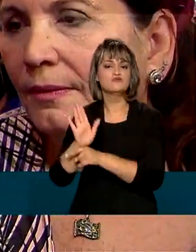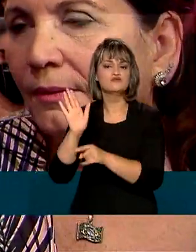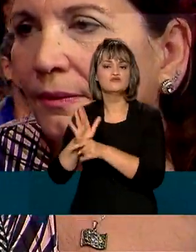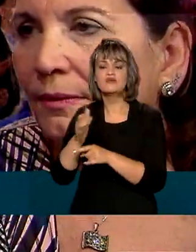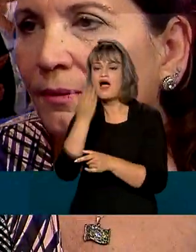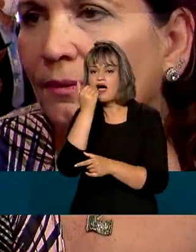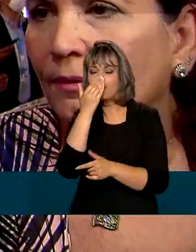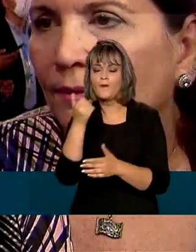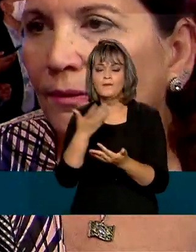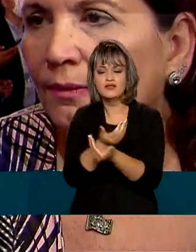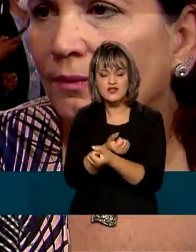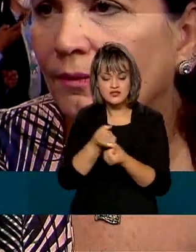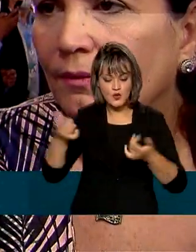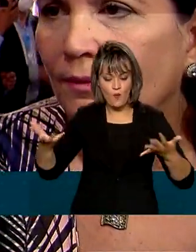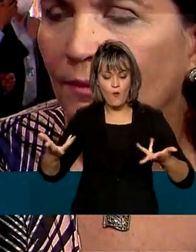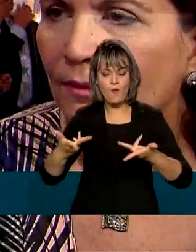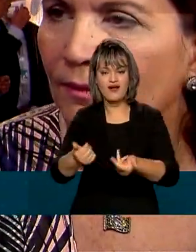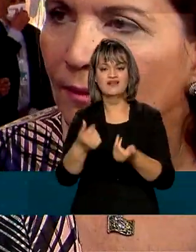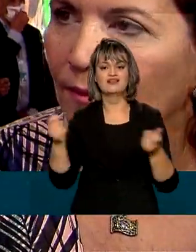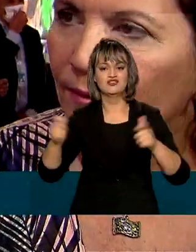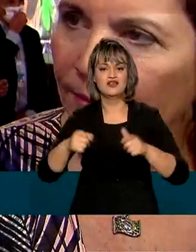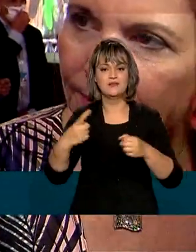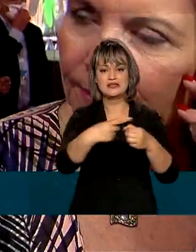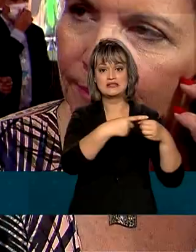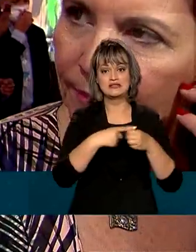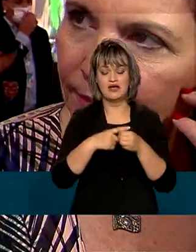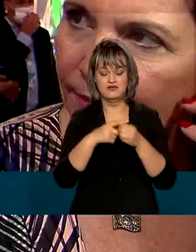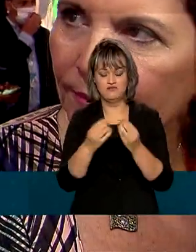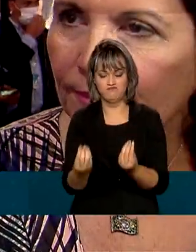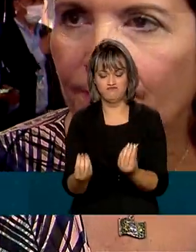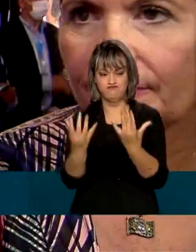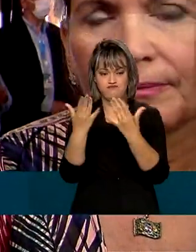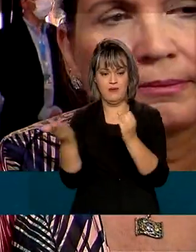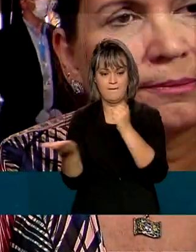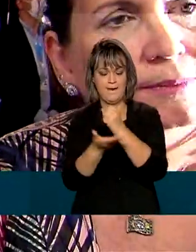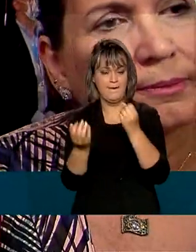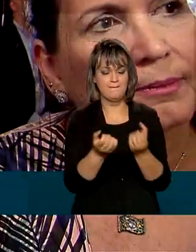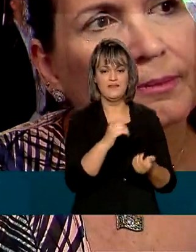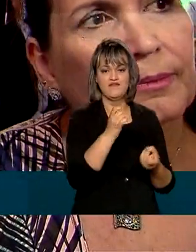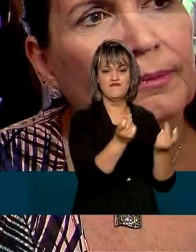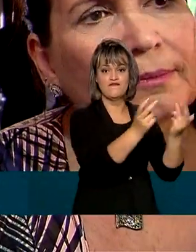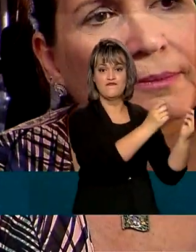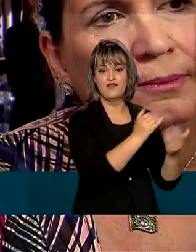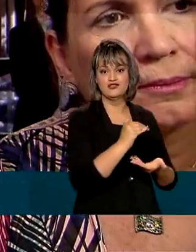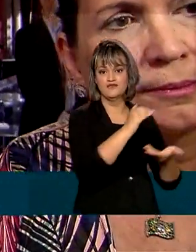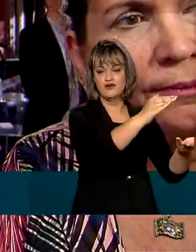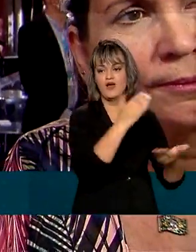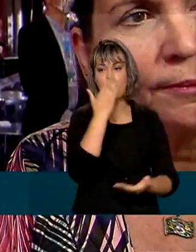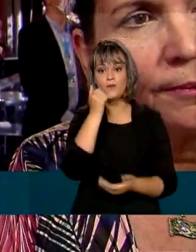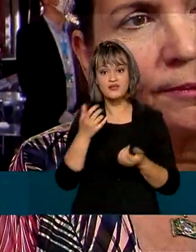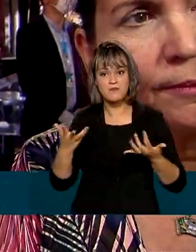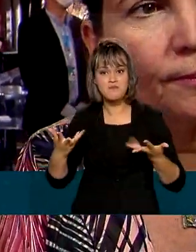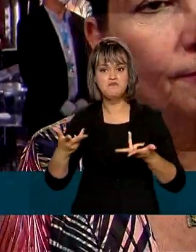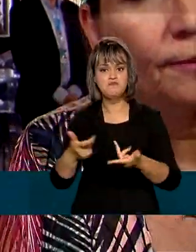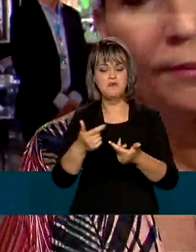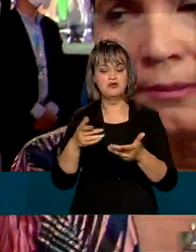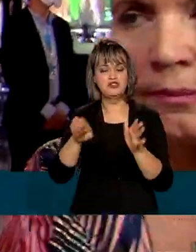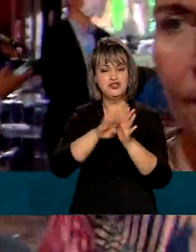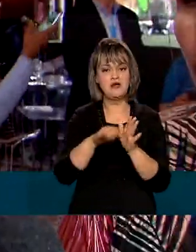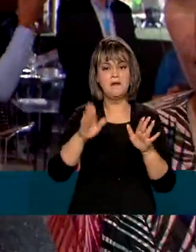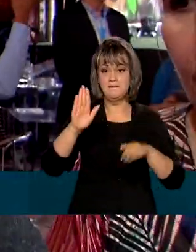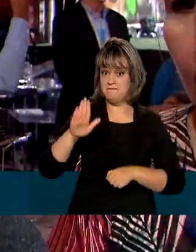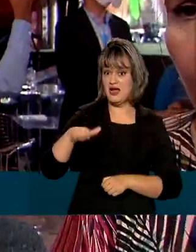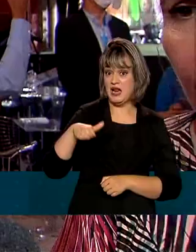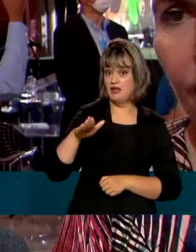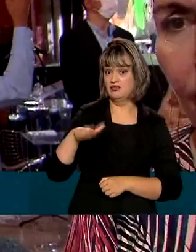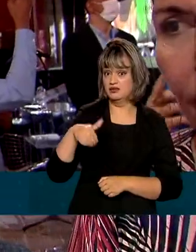fornecem alimentação de qualidade para as cidades, porque eles ficam nos entornos das cidades. Então a comida é boa e chega barata se